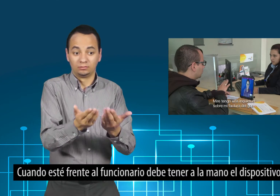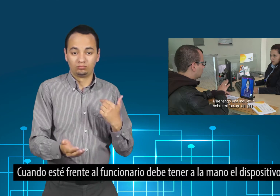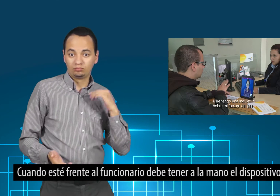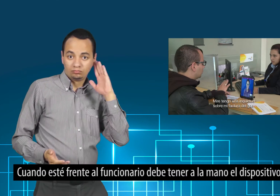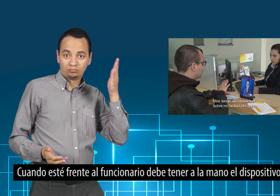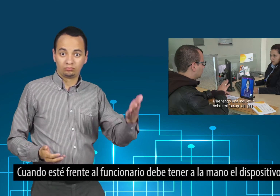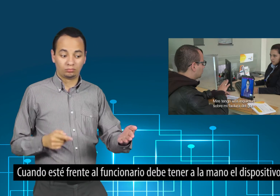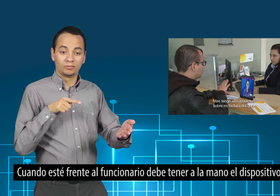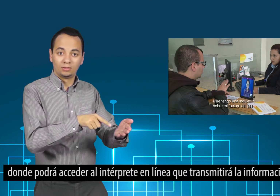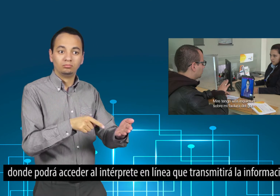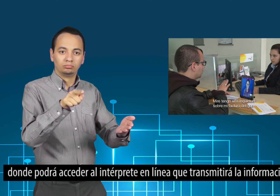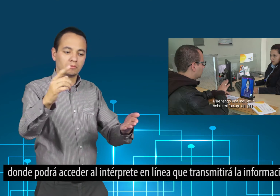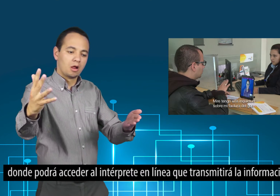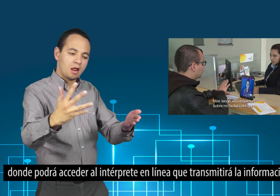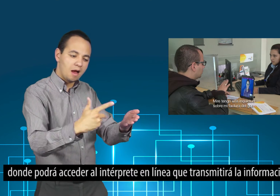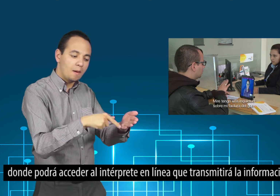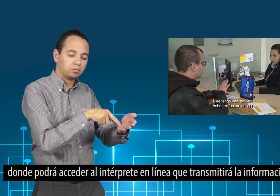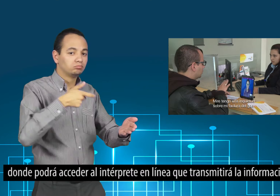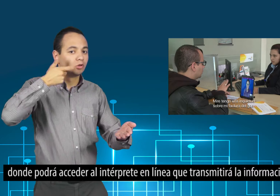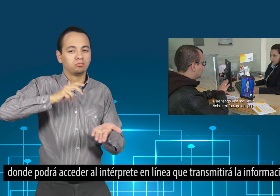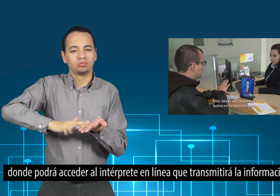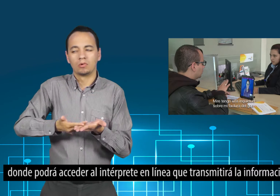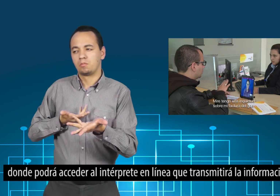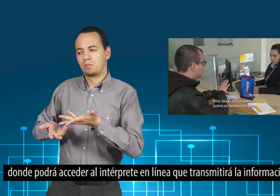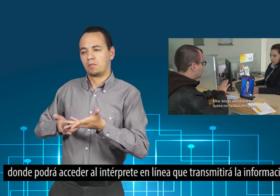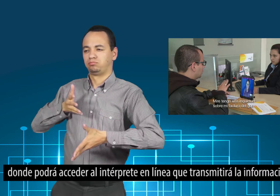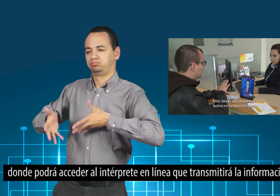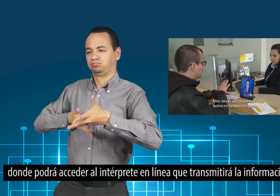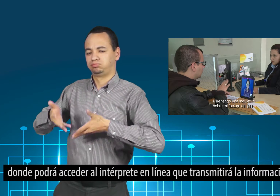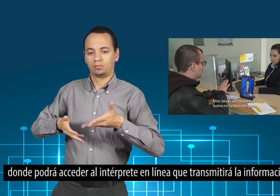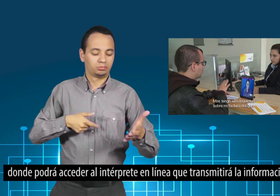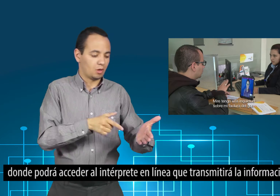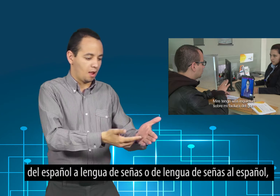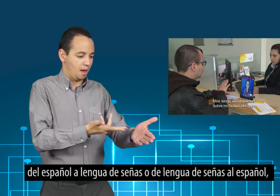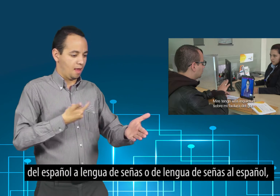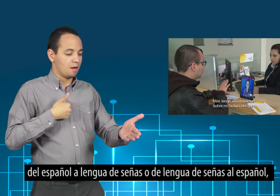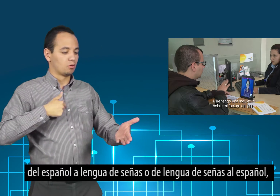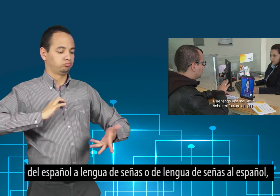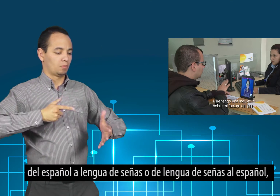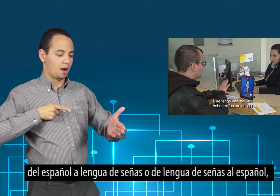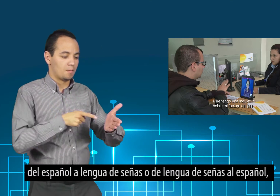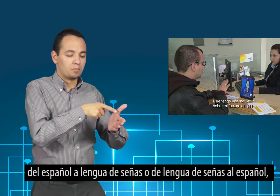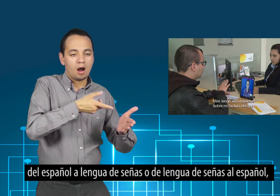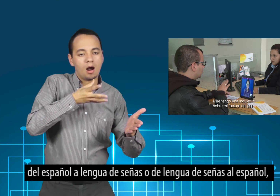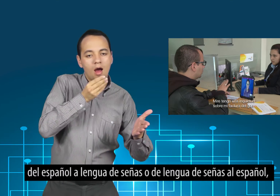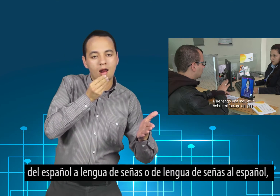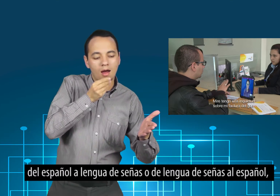a la mano el dispositivo donde podrá acceder al intérprete en línea, que transmitirá la información del español a lengua de señas o de lengua de señas